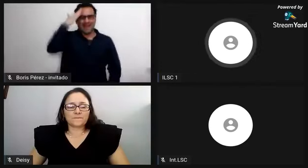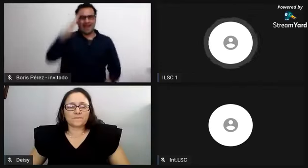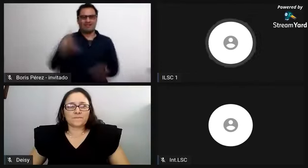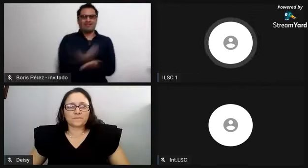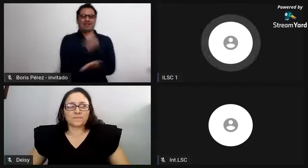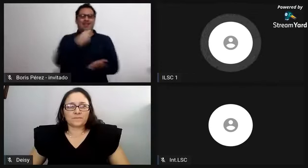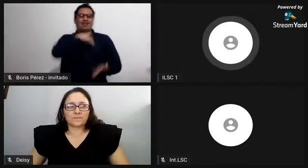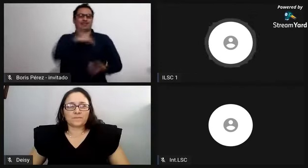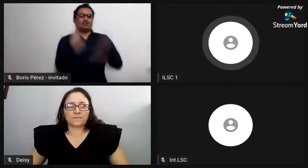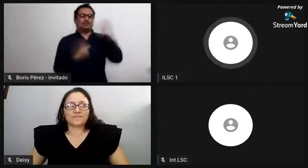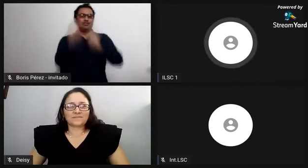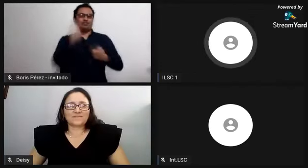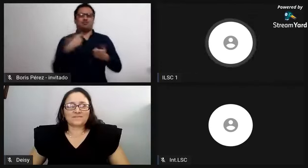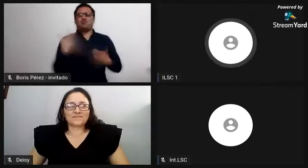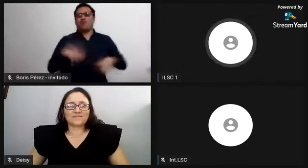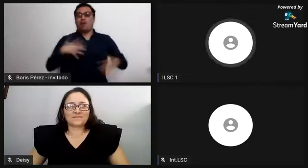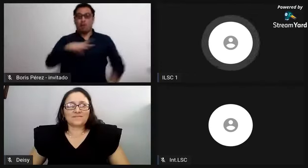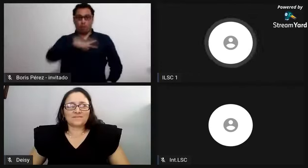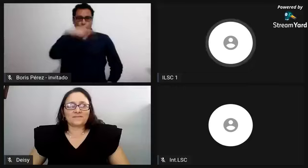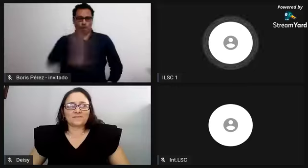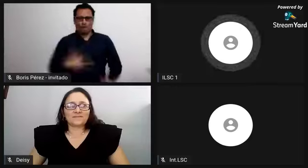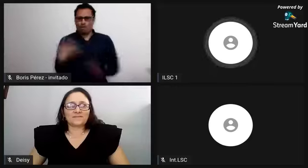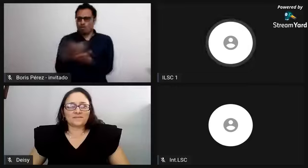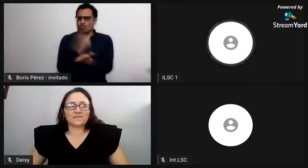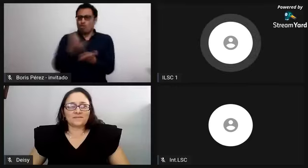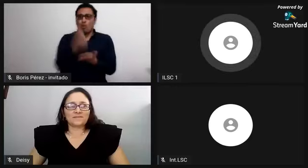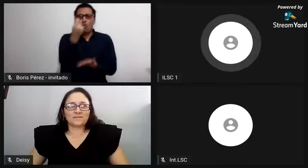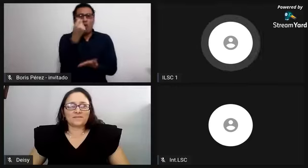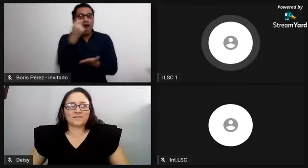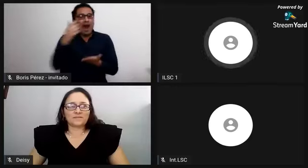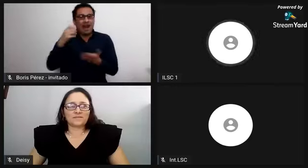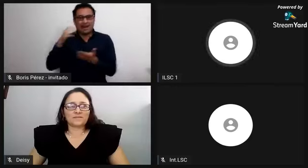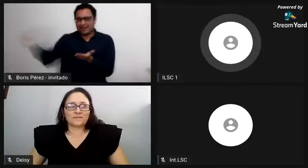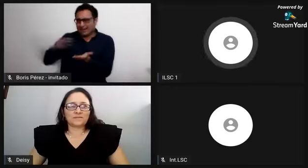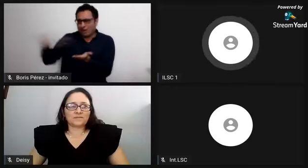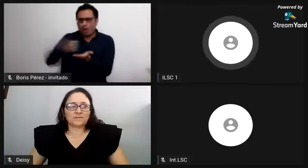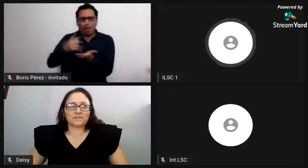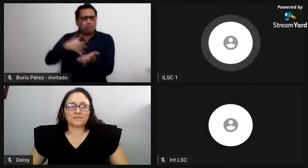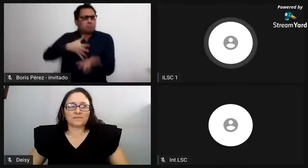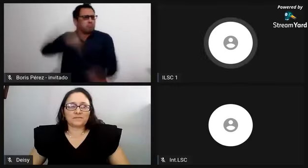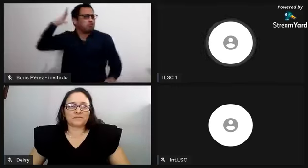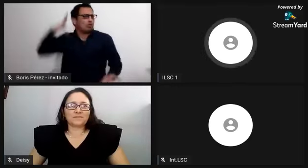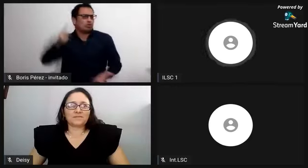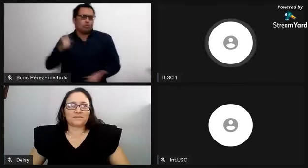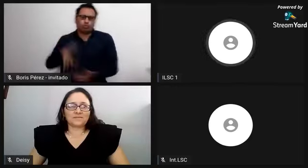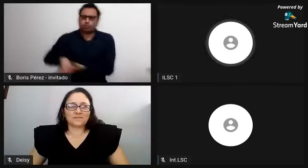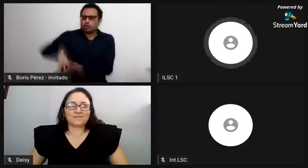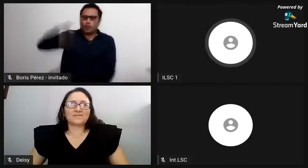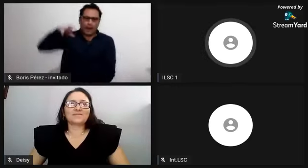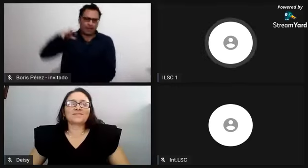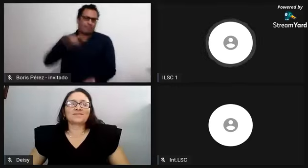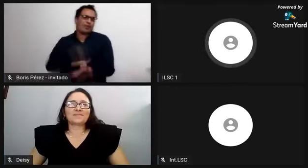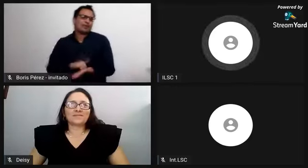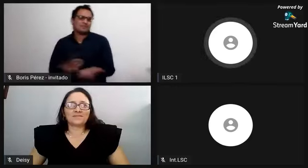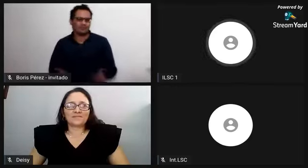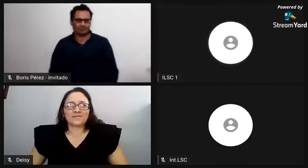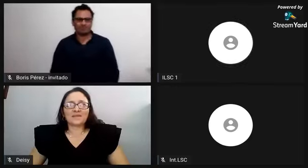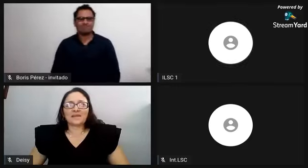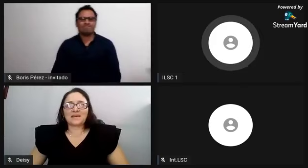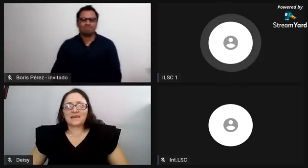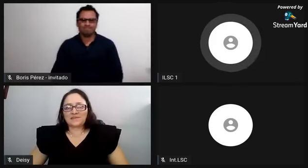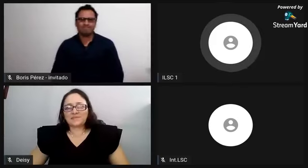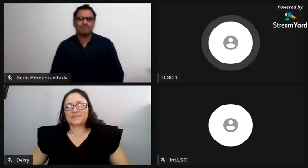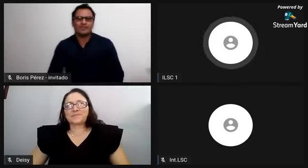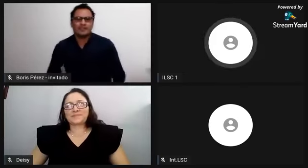mano de obra útil que pueden servir para arar la tierra y entonces empiezan a comercializar con muchos de ellos.